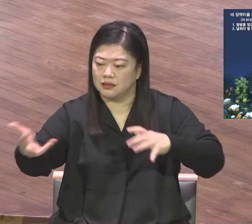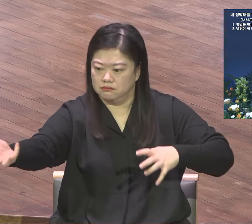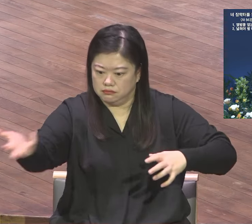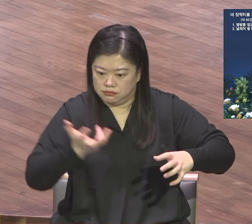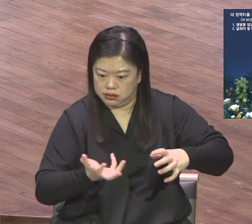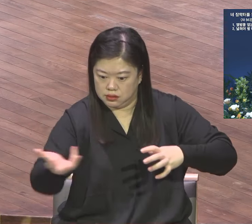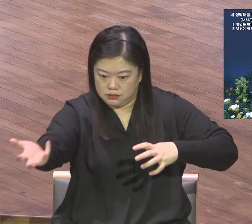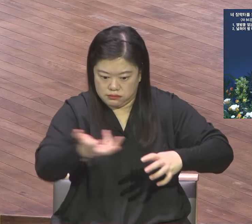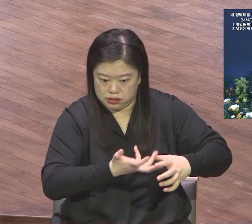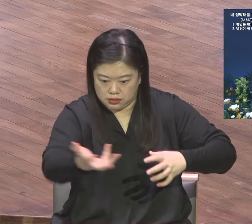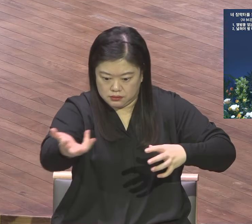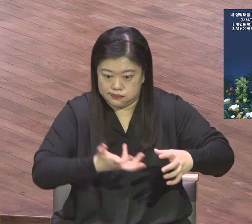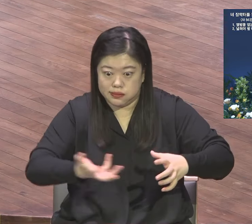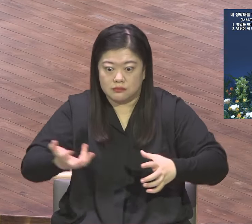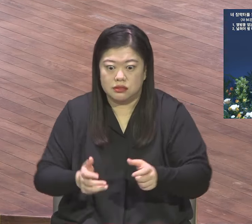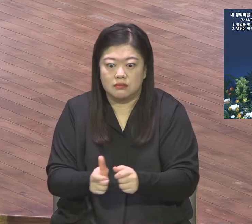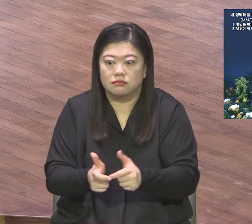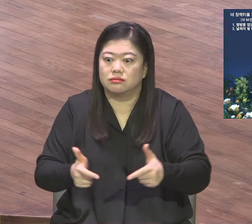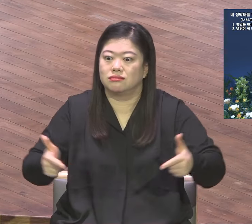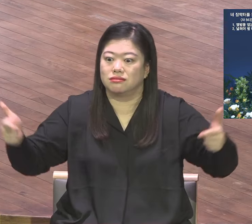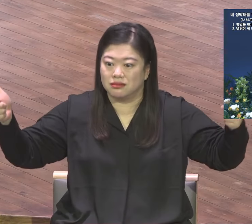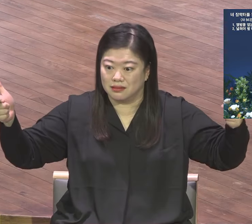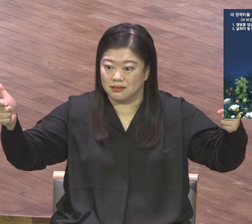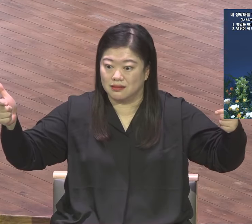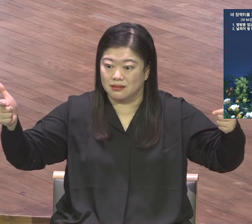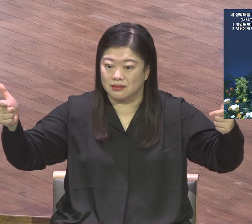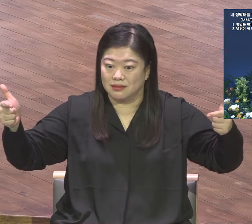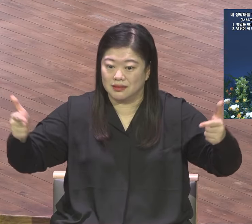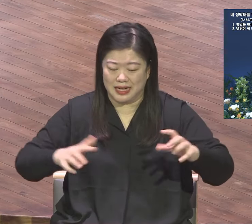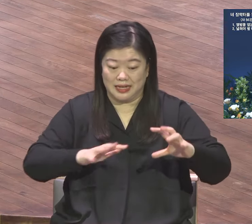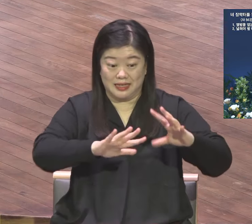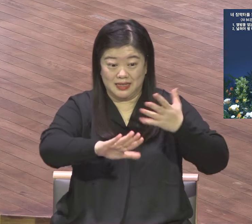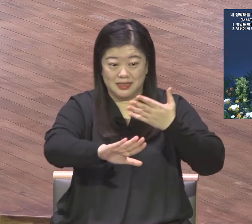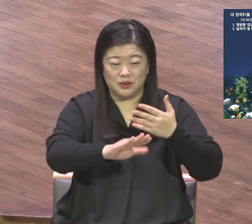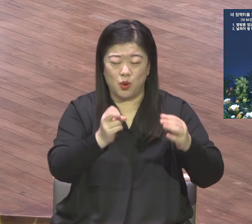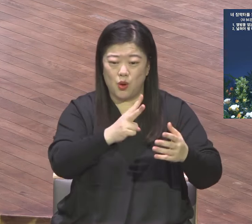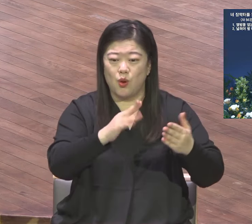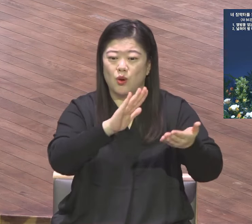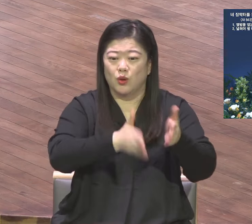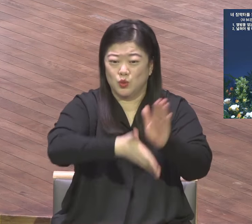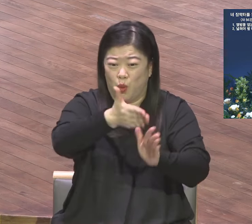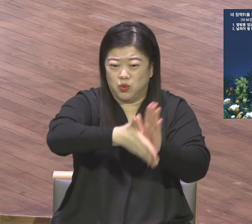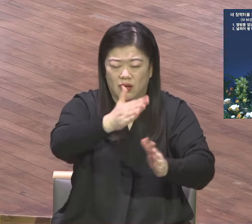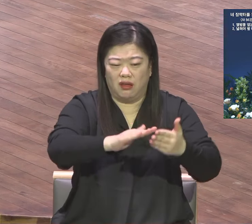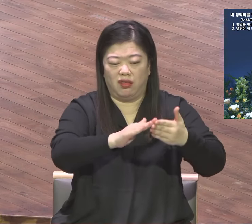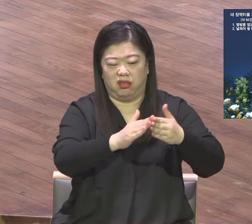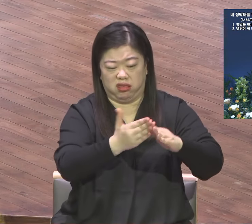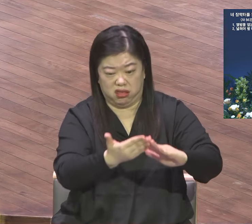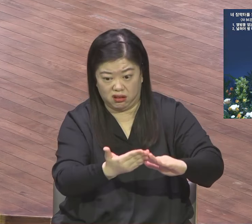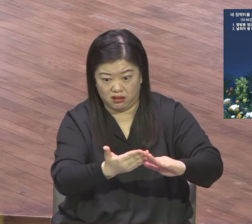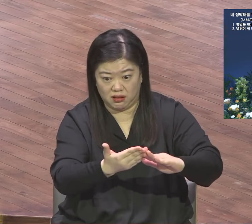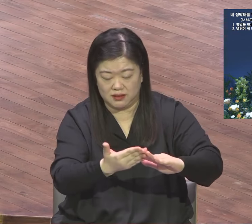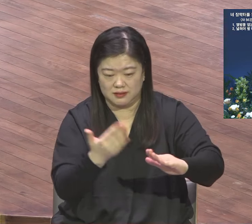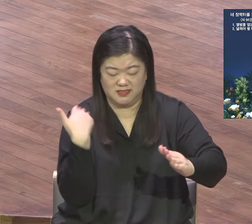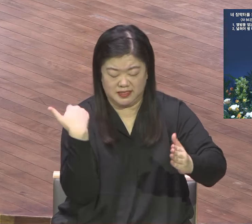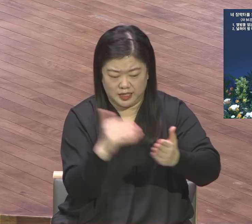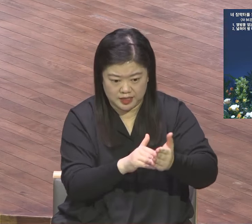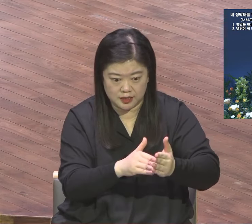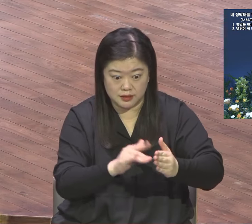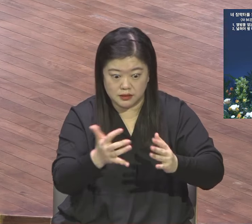우리 자녀들이 열방을 얻게 되고 황피한 성업들이 237 성교 현장에 빈 곳에 사람이 살 수